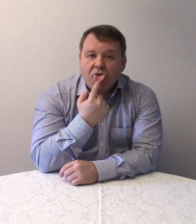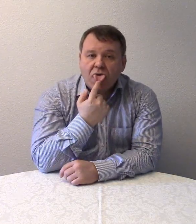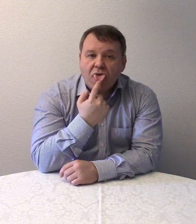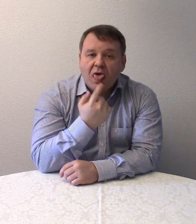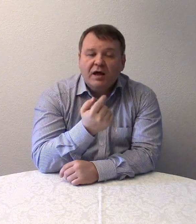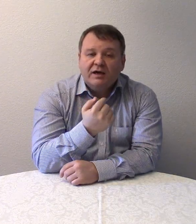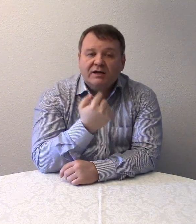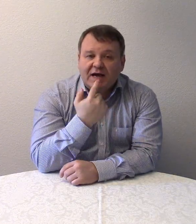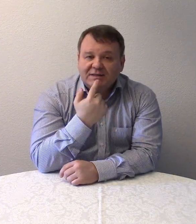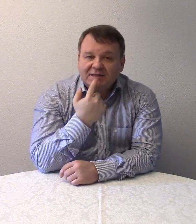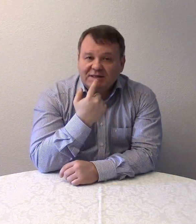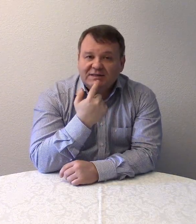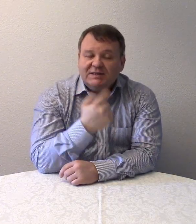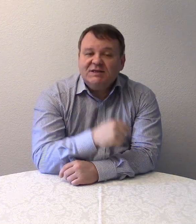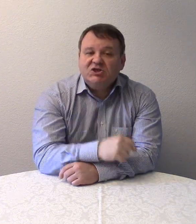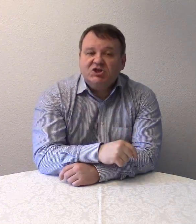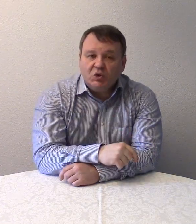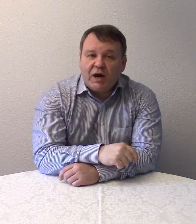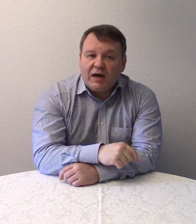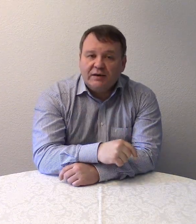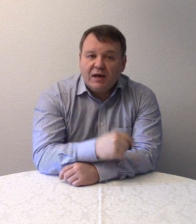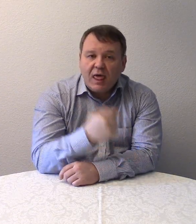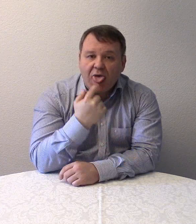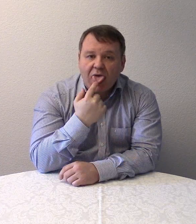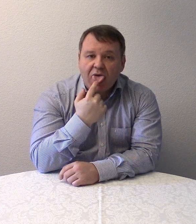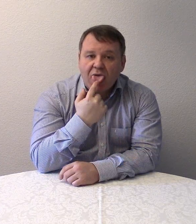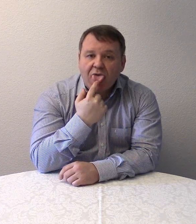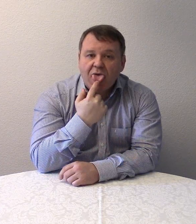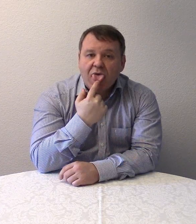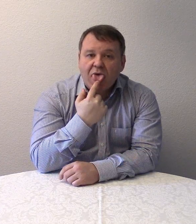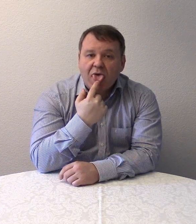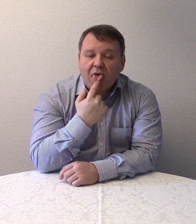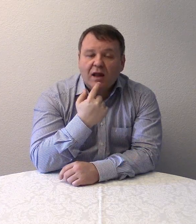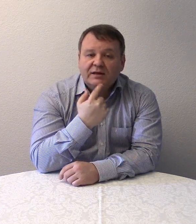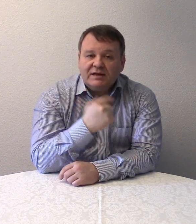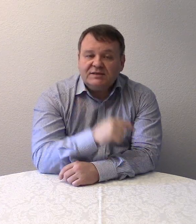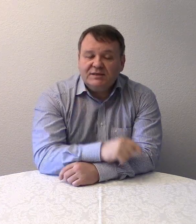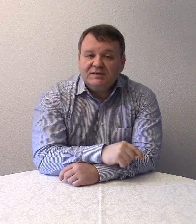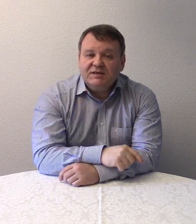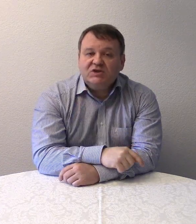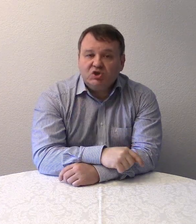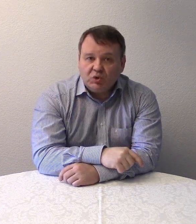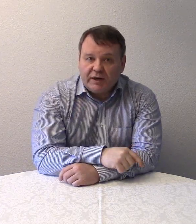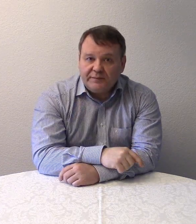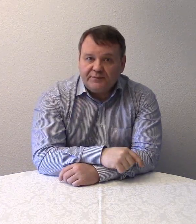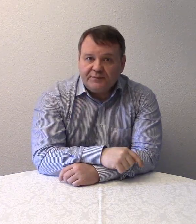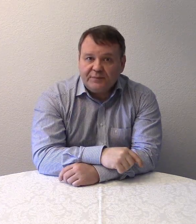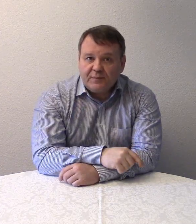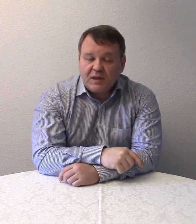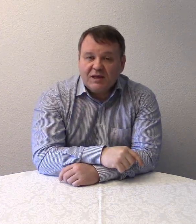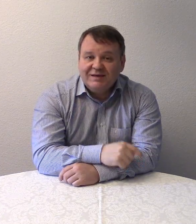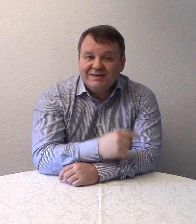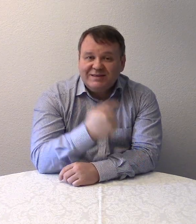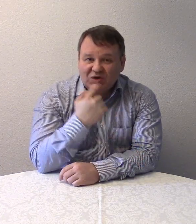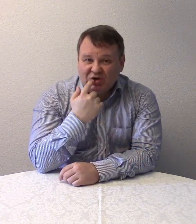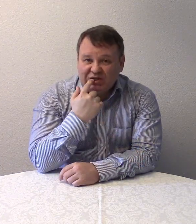Das ist die Zunge. Das ist die Zunge. Das Und